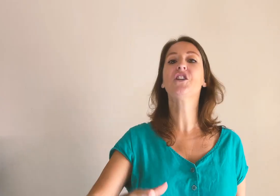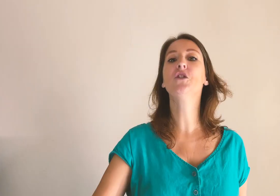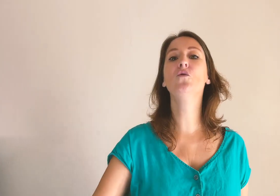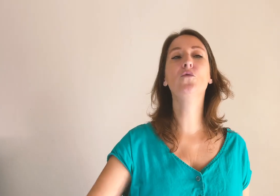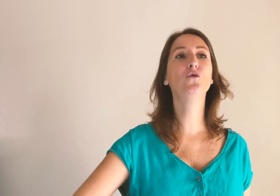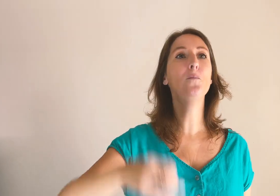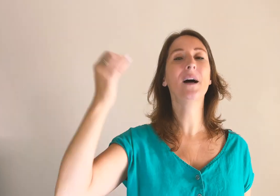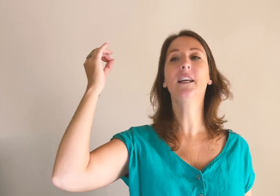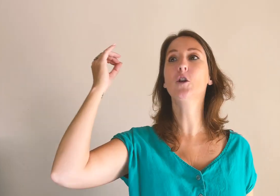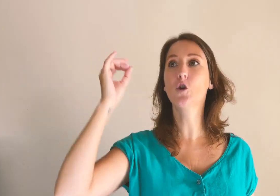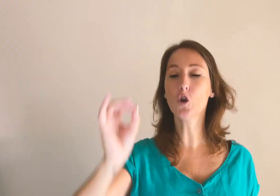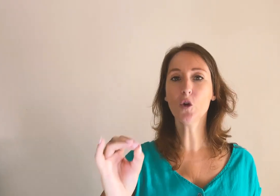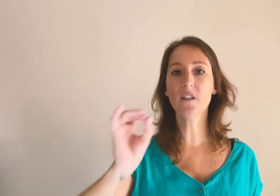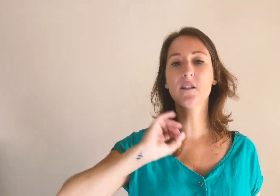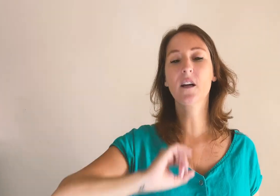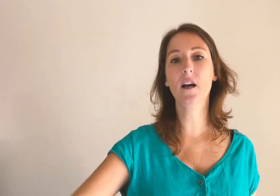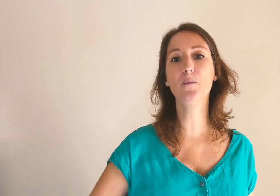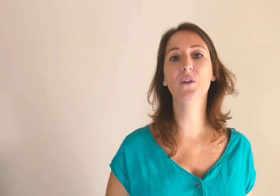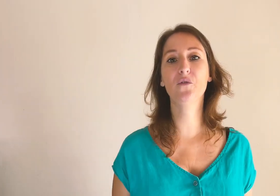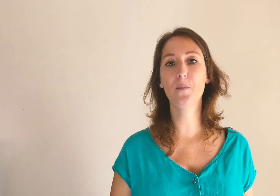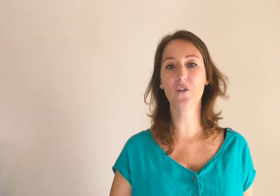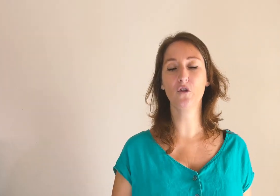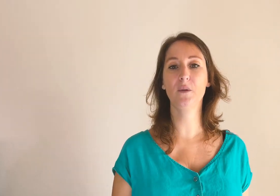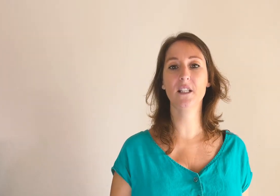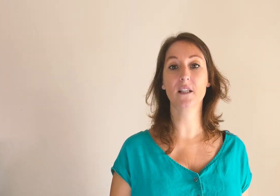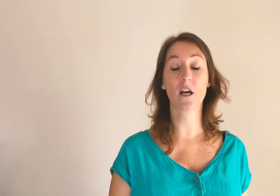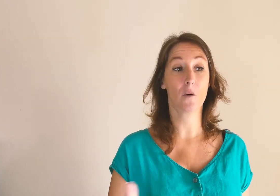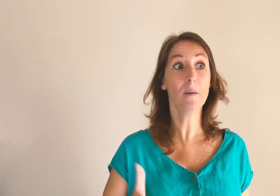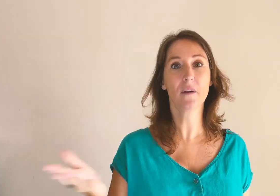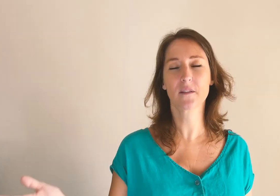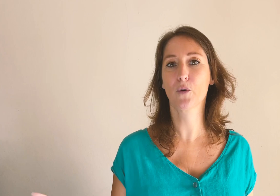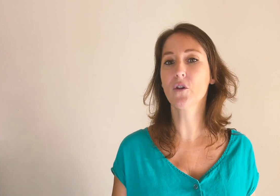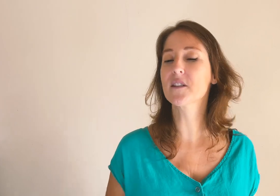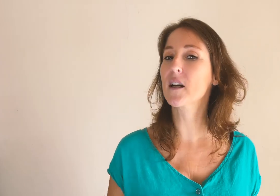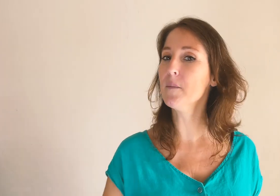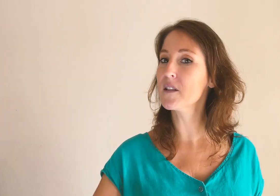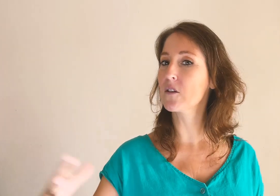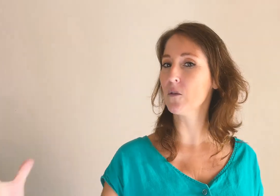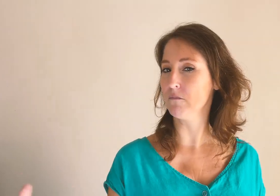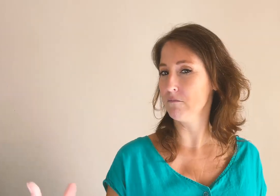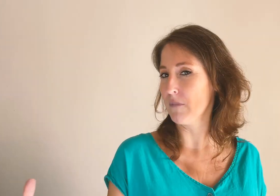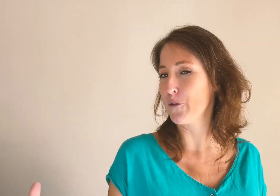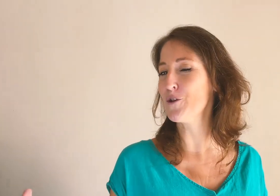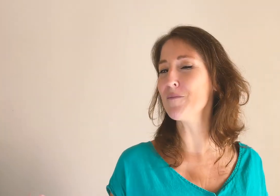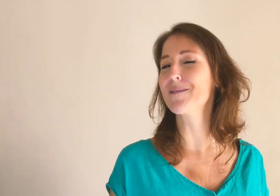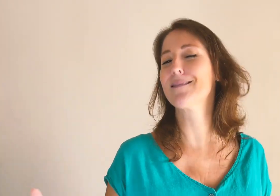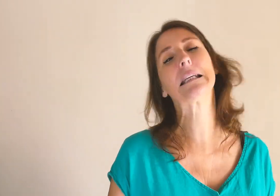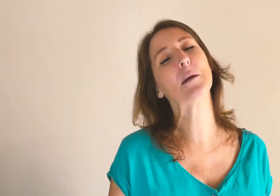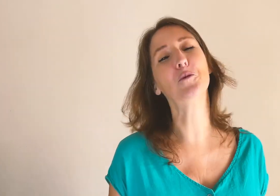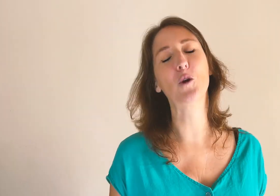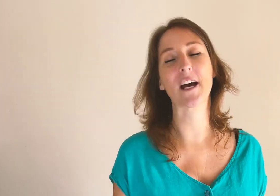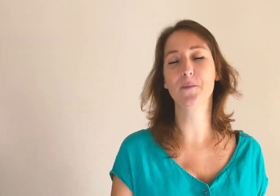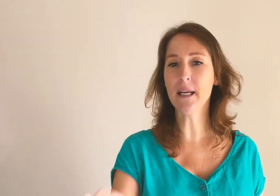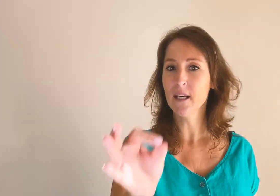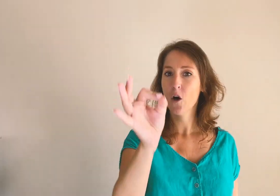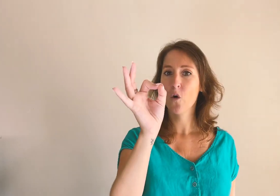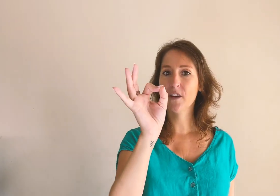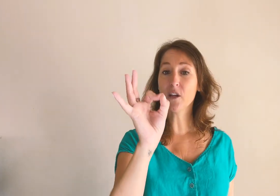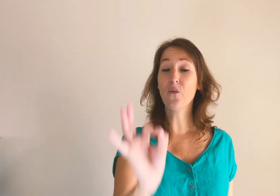Imaginons, vous ne parlez que d'Instagram pour développer votre business. Alors, même, pourtant, Instagram, c'est un sujet qui est plutôt large. Mais on va dire que vous